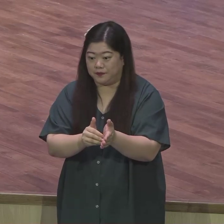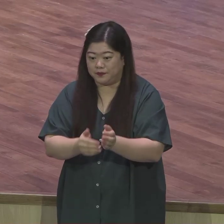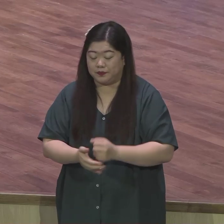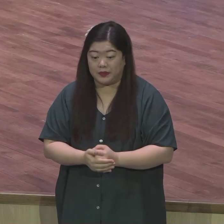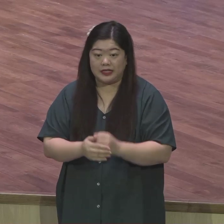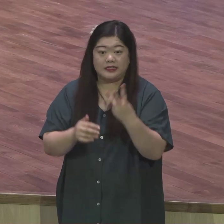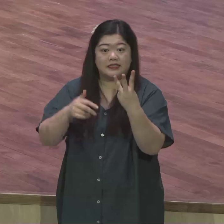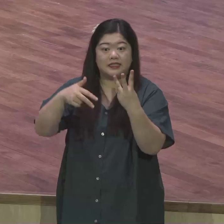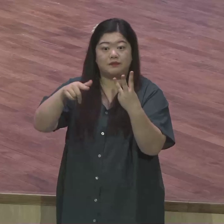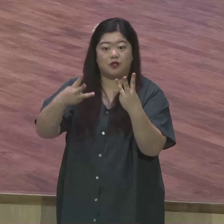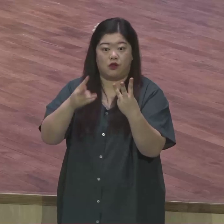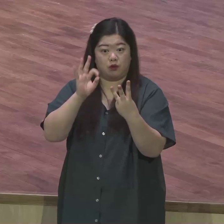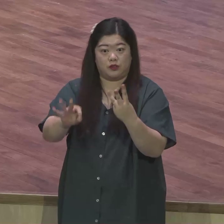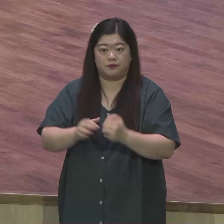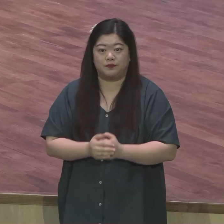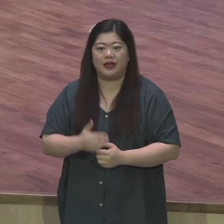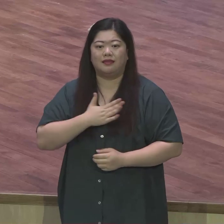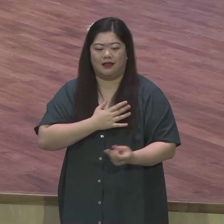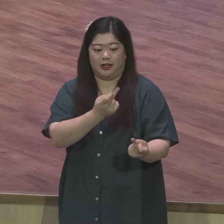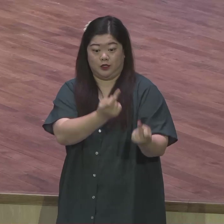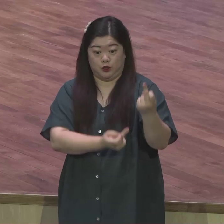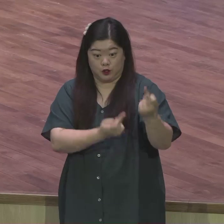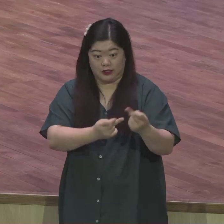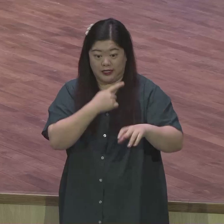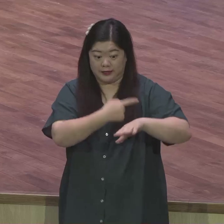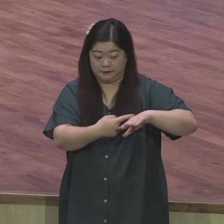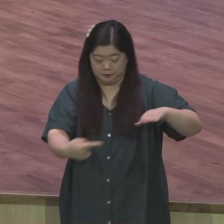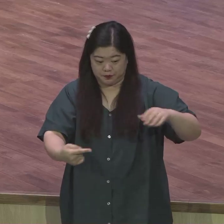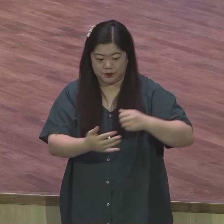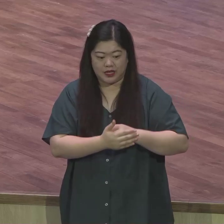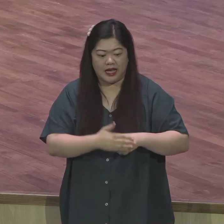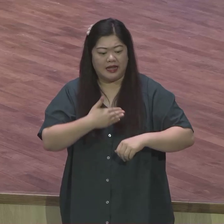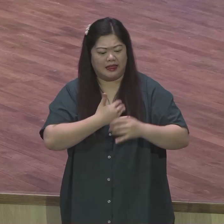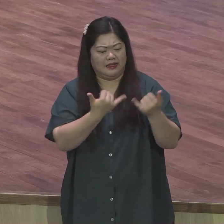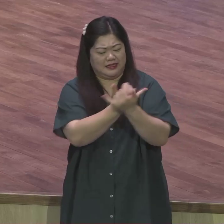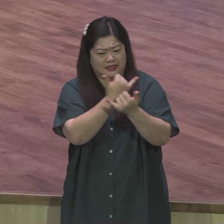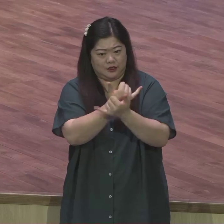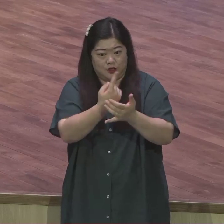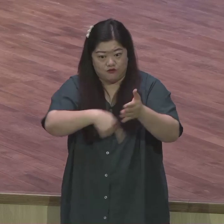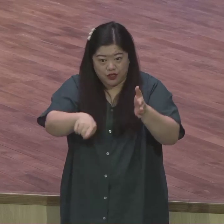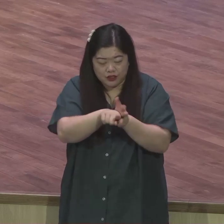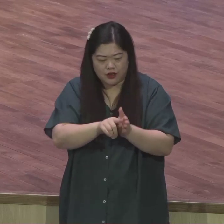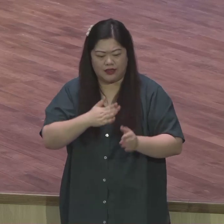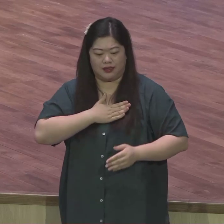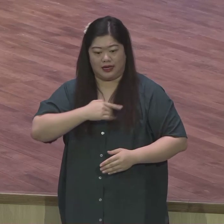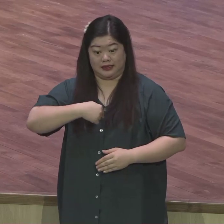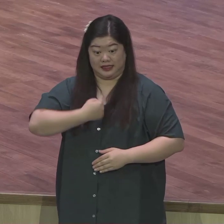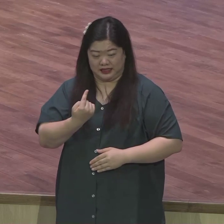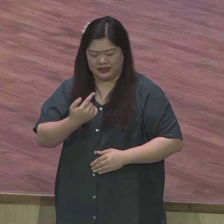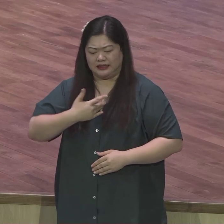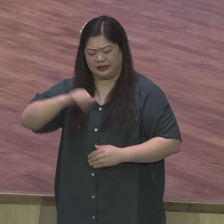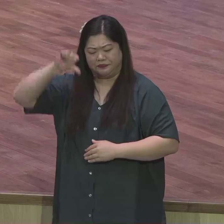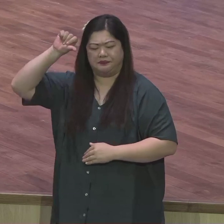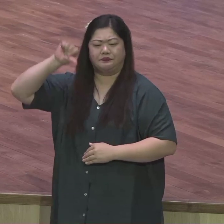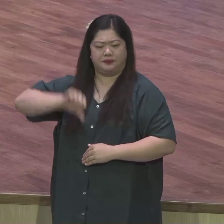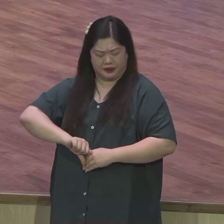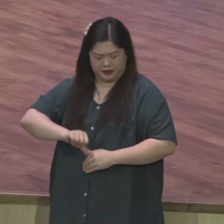보세요 나의 형제 곧 권력의 침척을 위하여 내 자신이 저주를 받아 그리스도에게서